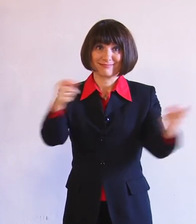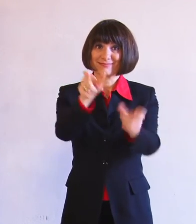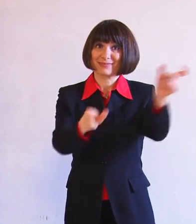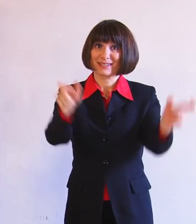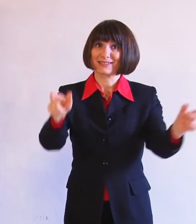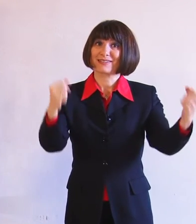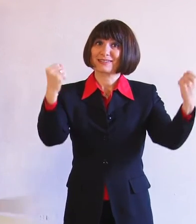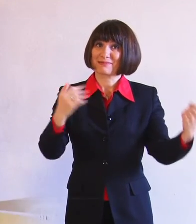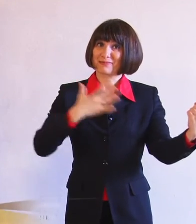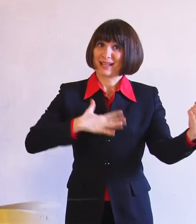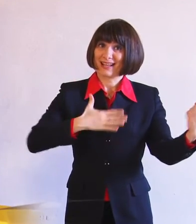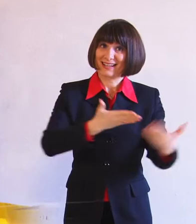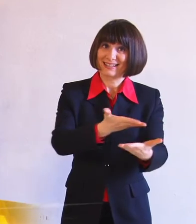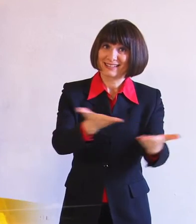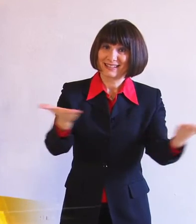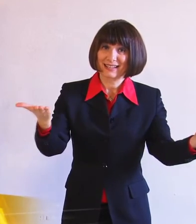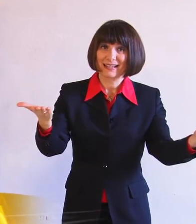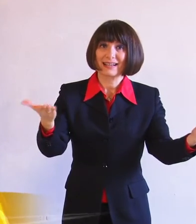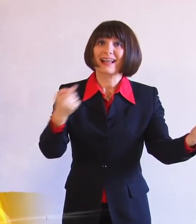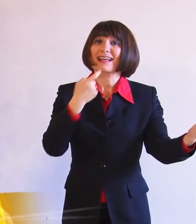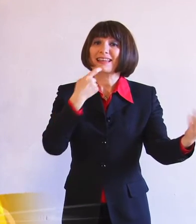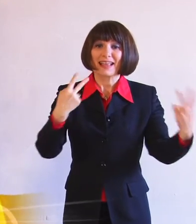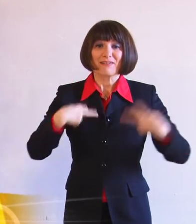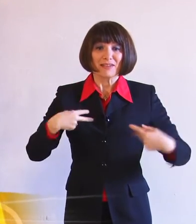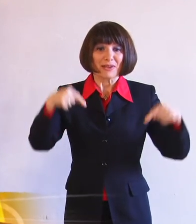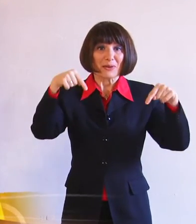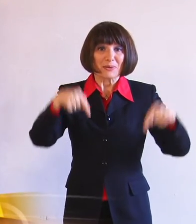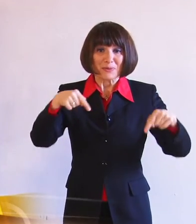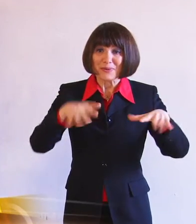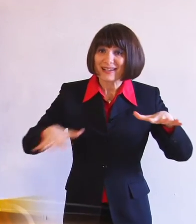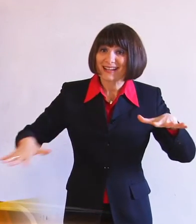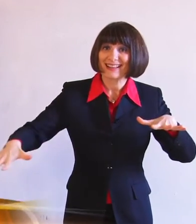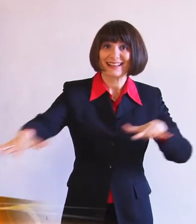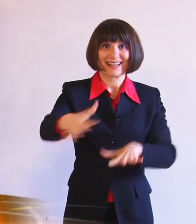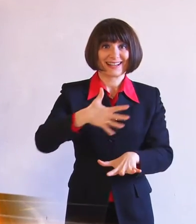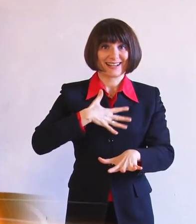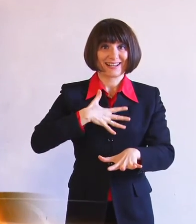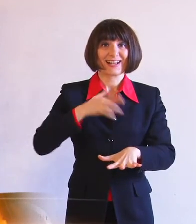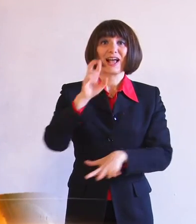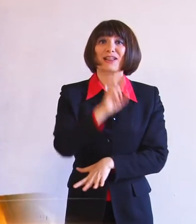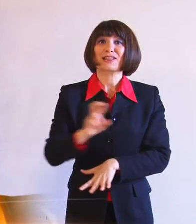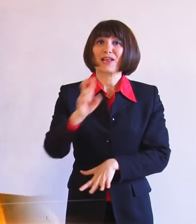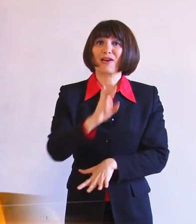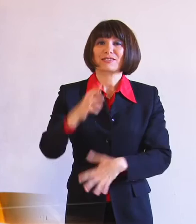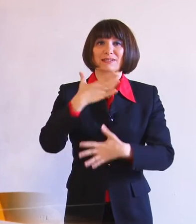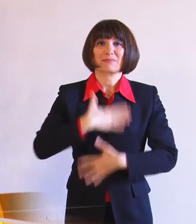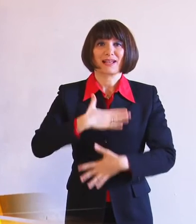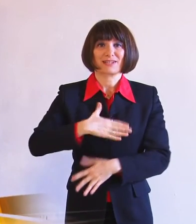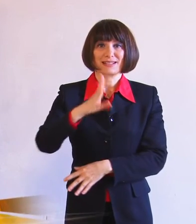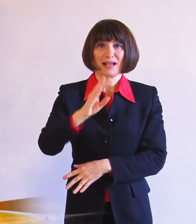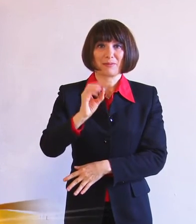a tutti coloro che vivono qui nella nostra terra, nella diocese di Piacenza-Boppio.